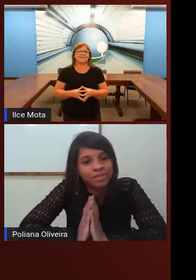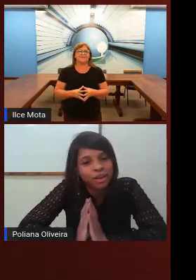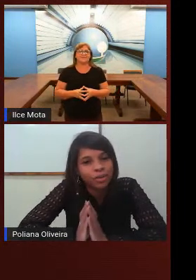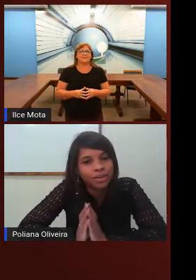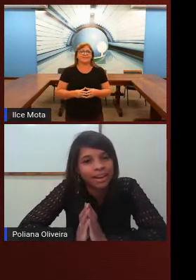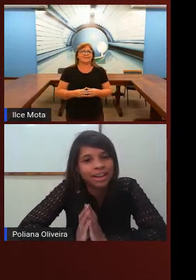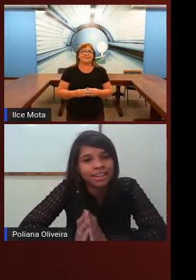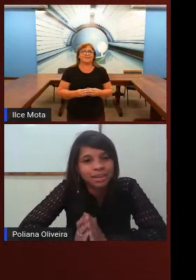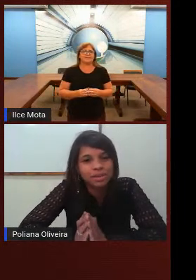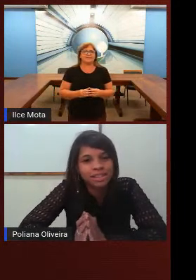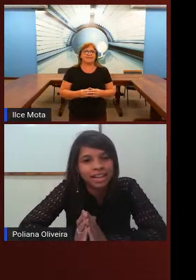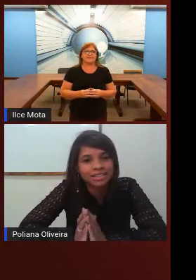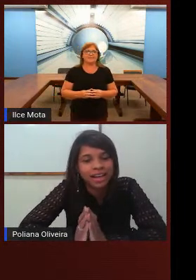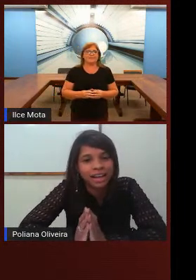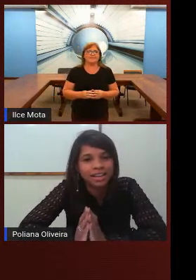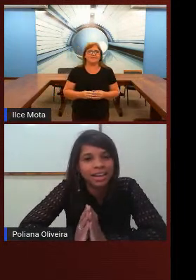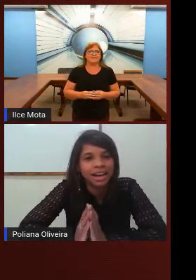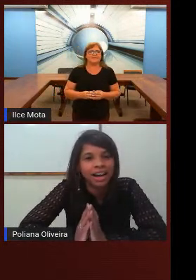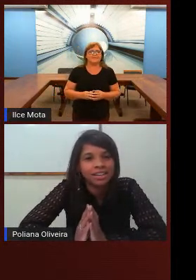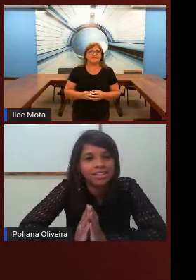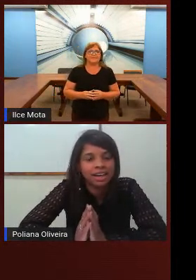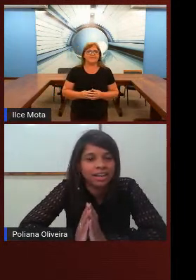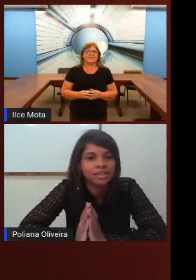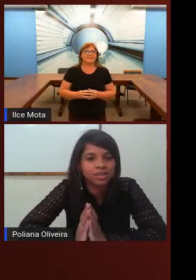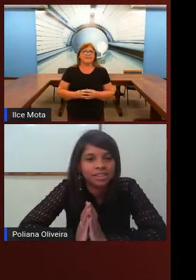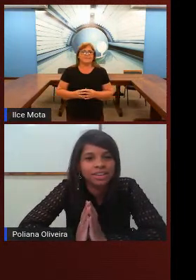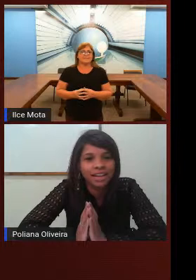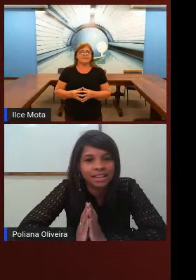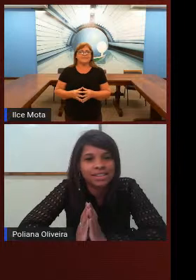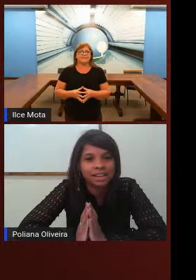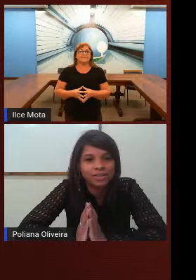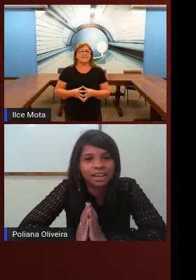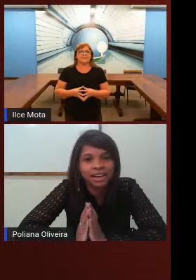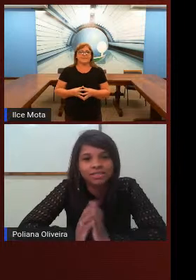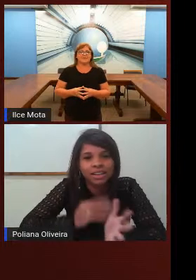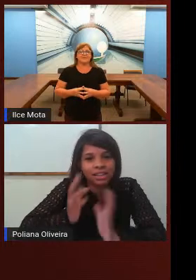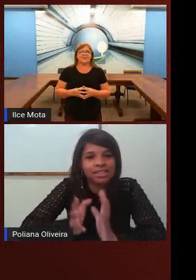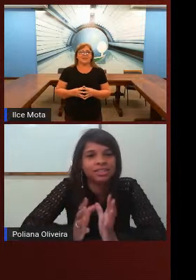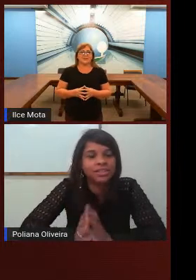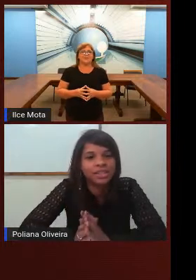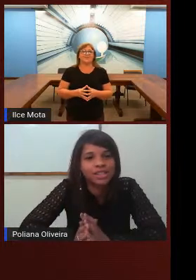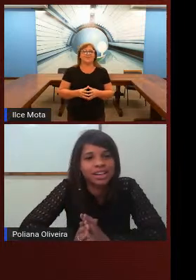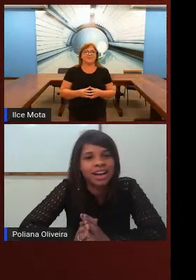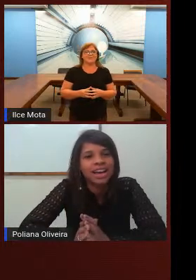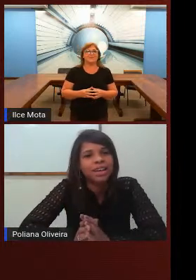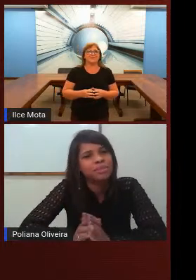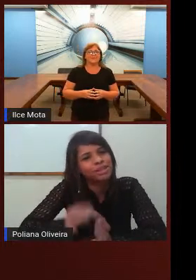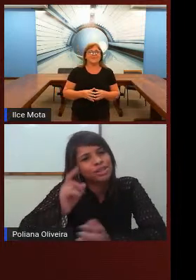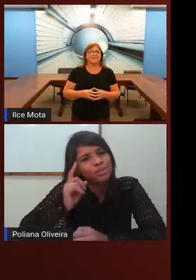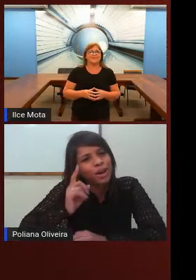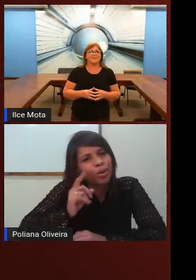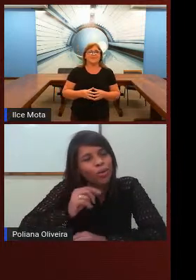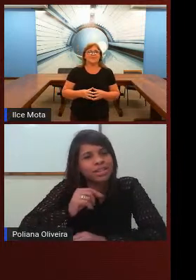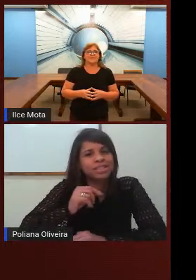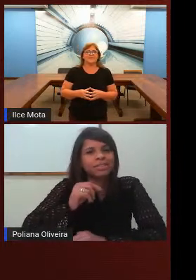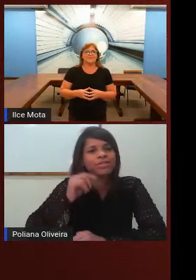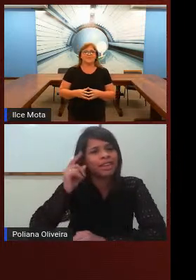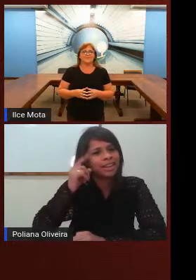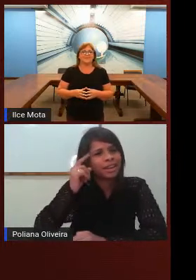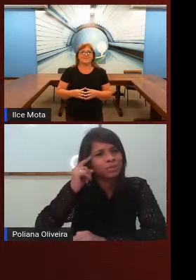falou que a Libras, ela tem a questão da variação, né? A variação linguística. E me diz uma coisa, quem